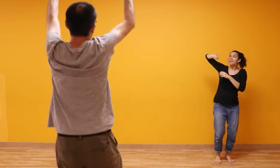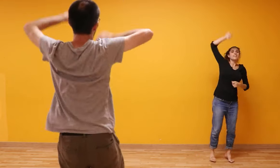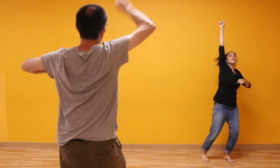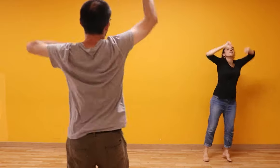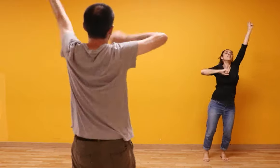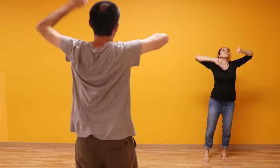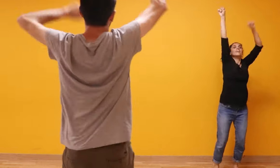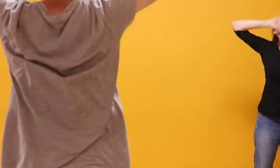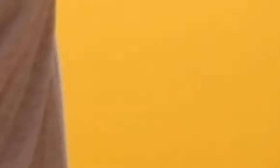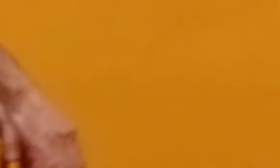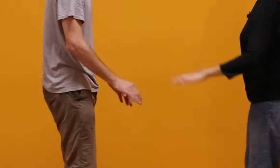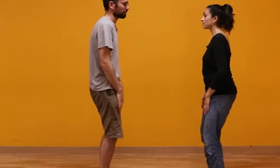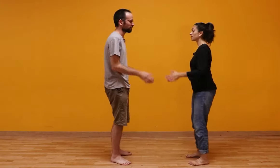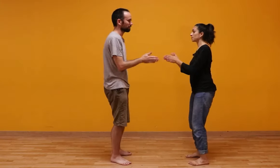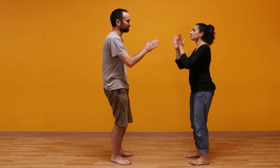jugar Jo